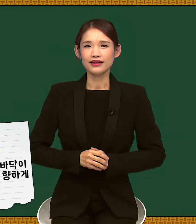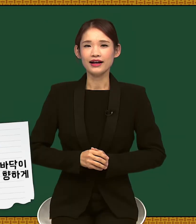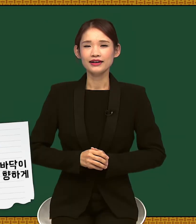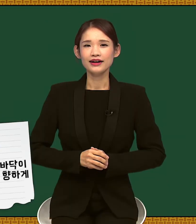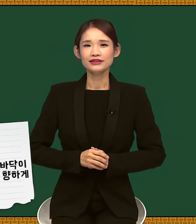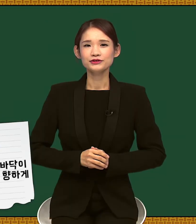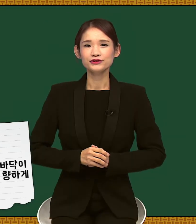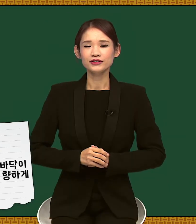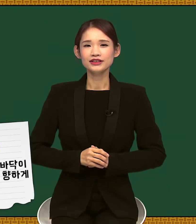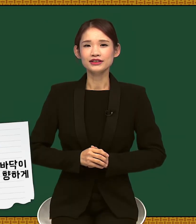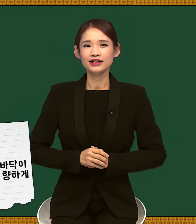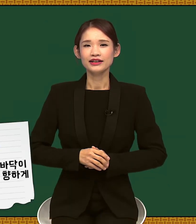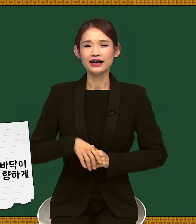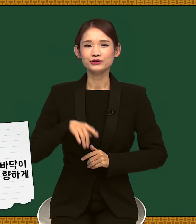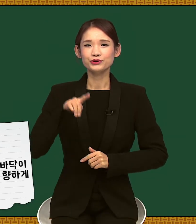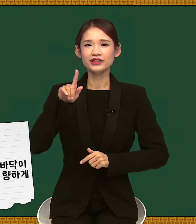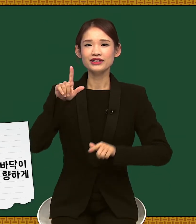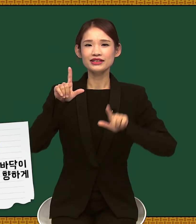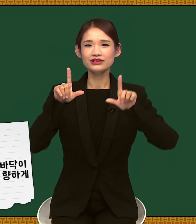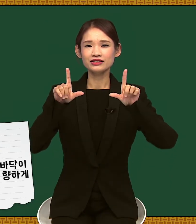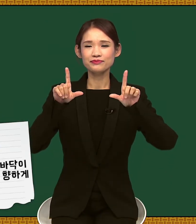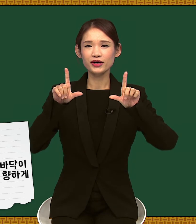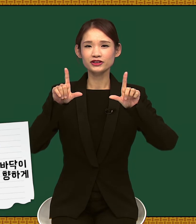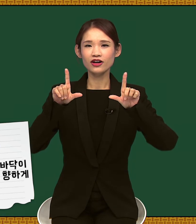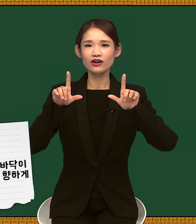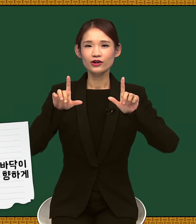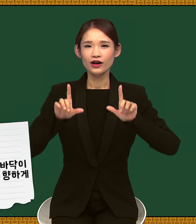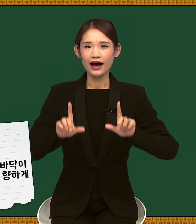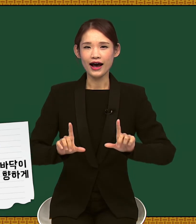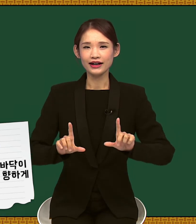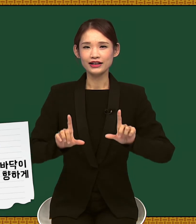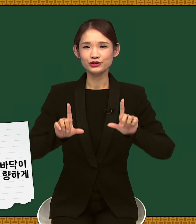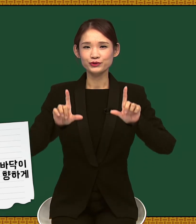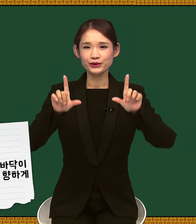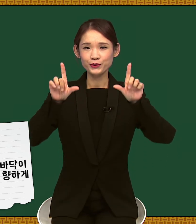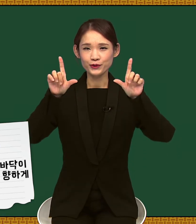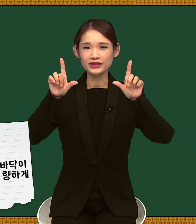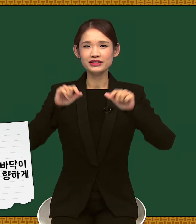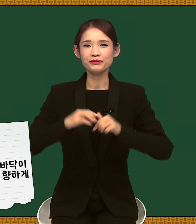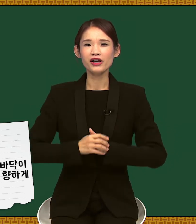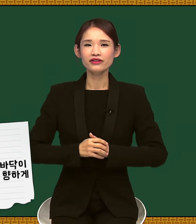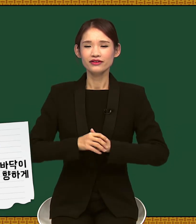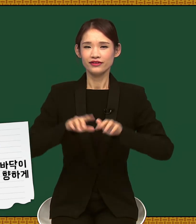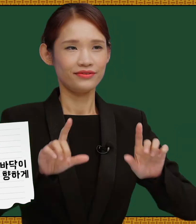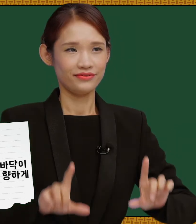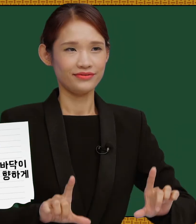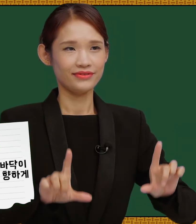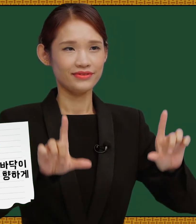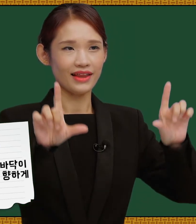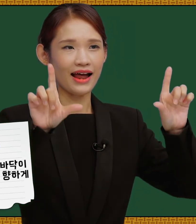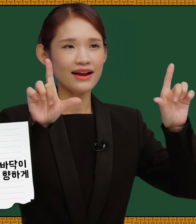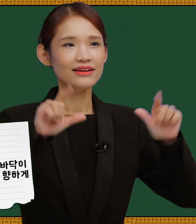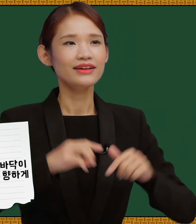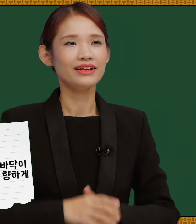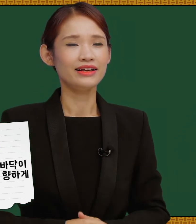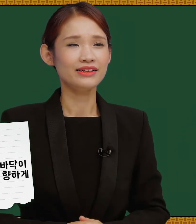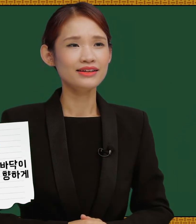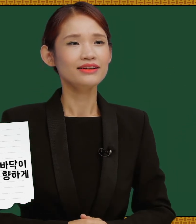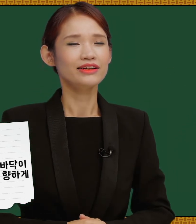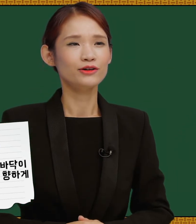날이라는 수어는 양손 1, 2절을 펴서 아래에서 위로 올리시면 날, 일 이런